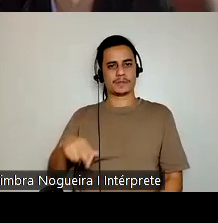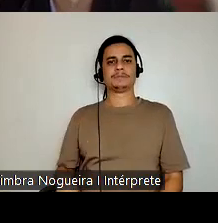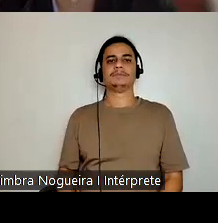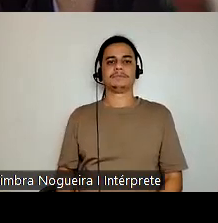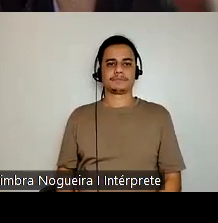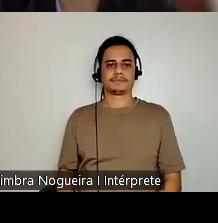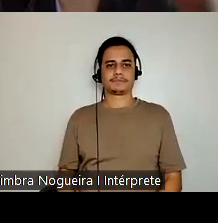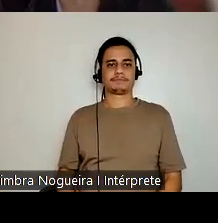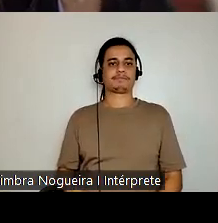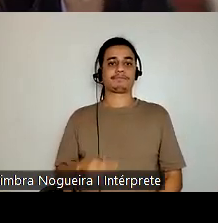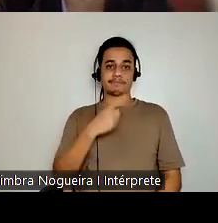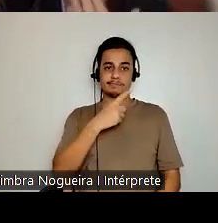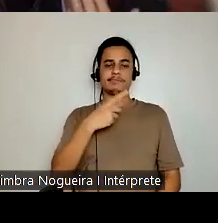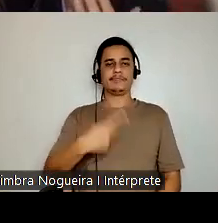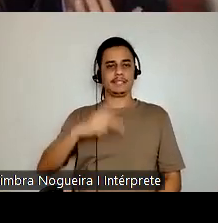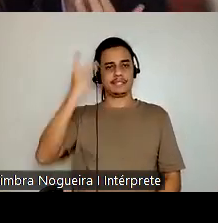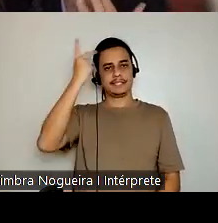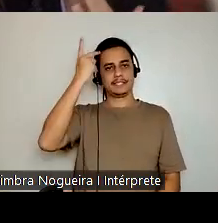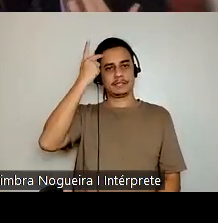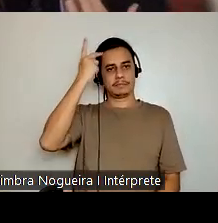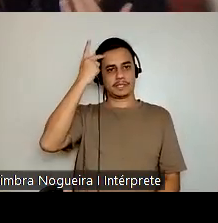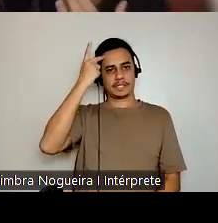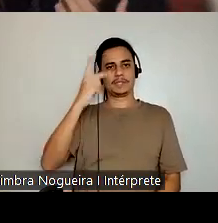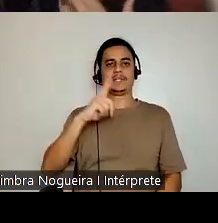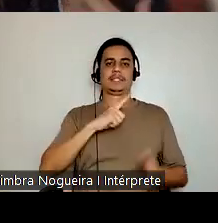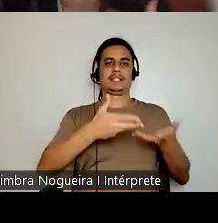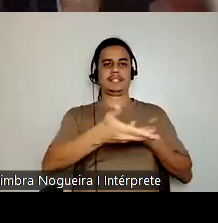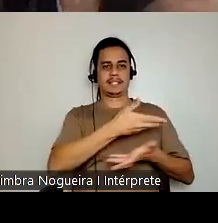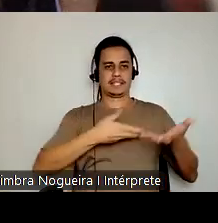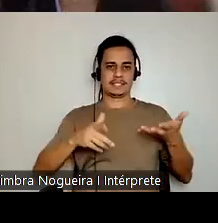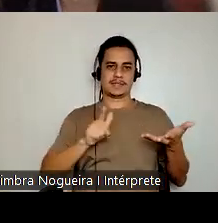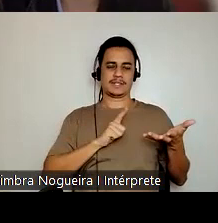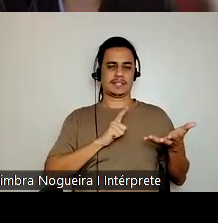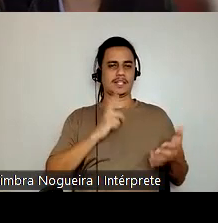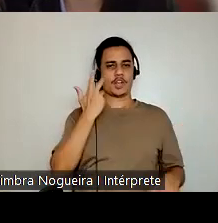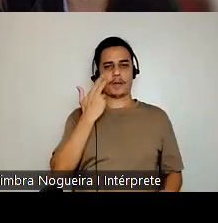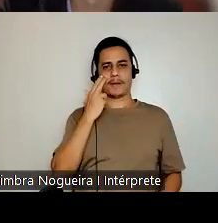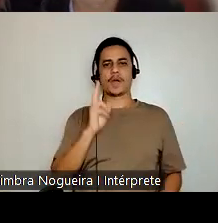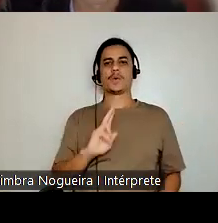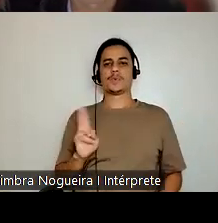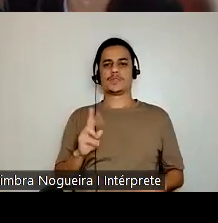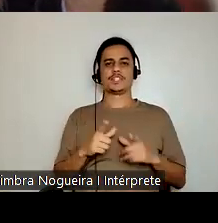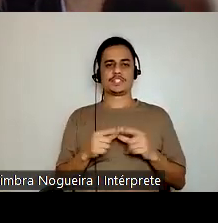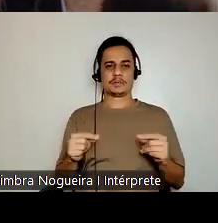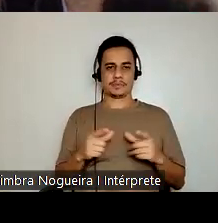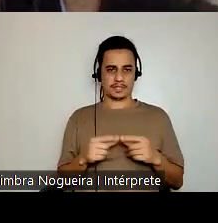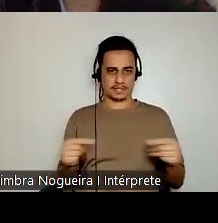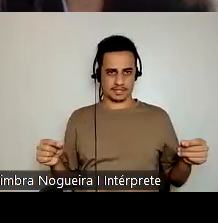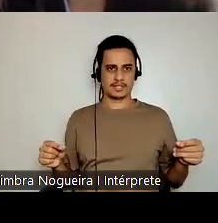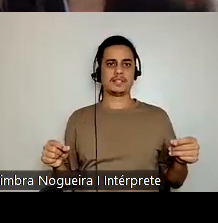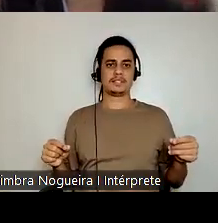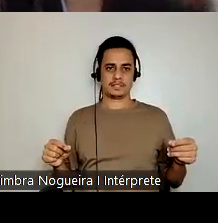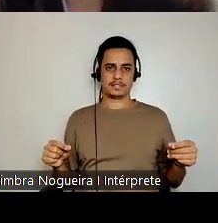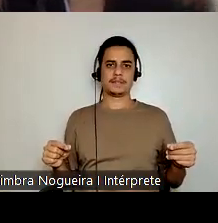por exemplo, aqui em São Paulo, nas interações cotidianas é muito comum o uso de japonês, não só pelos,